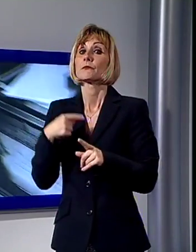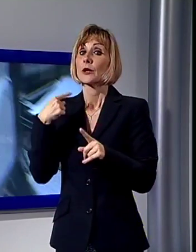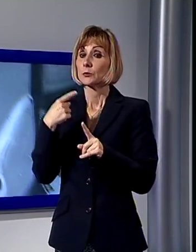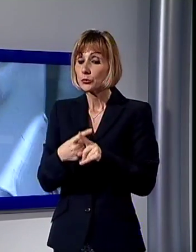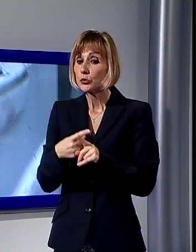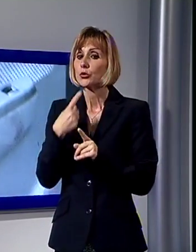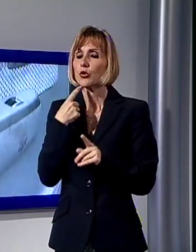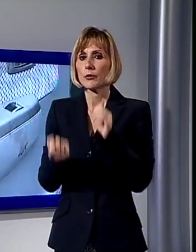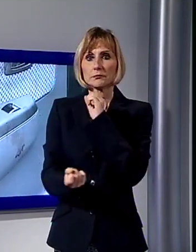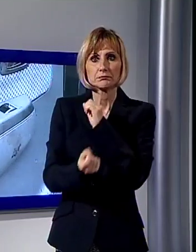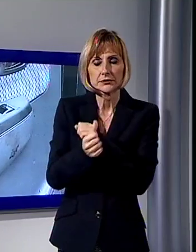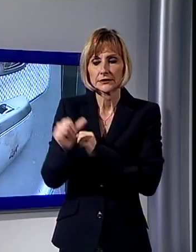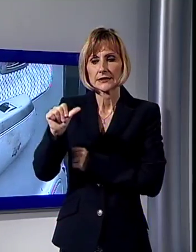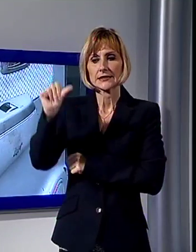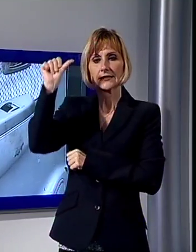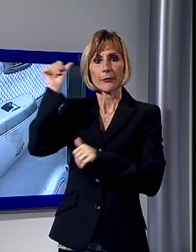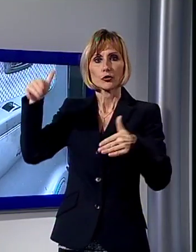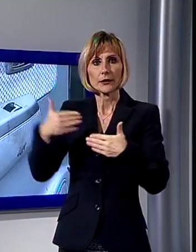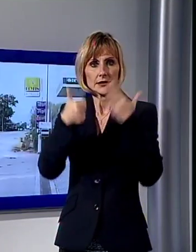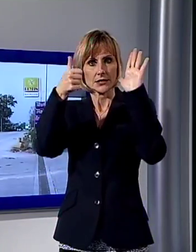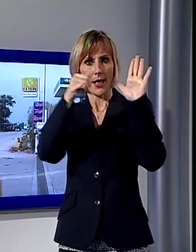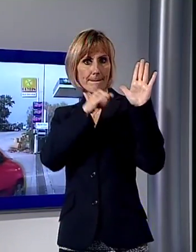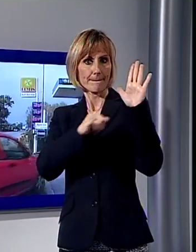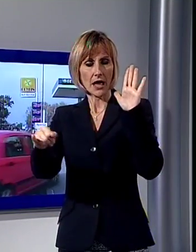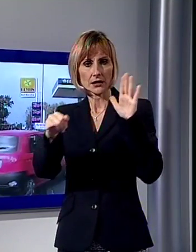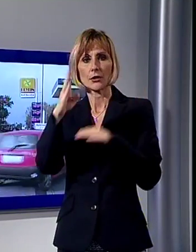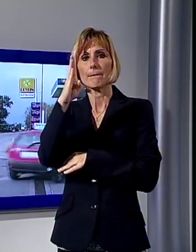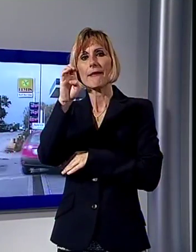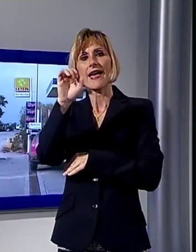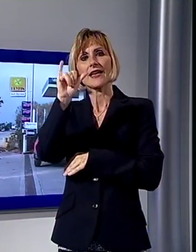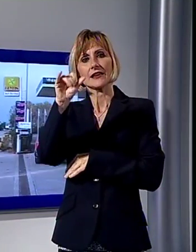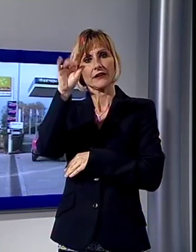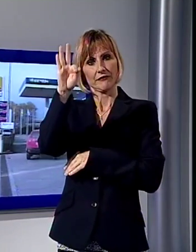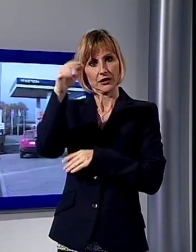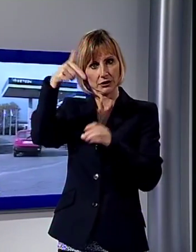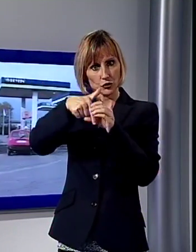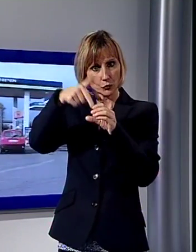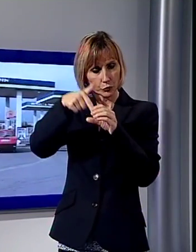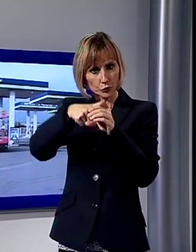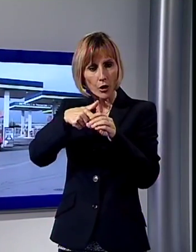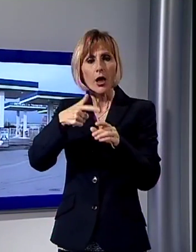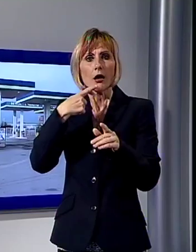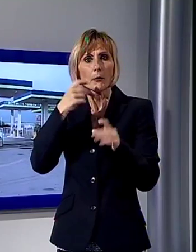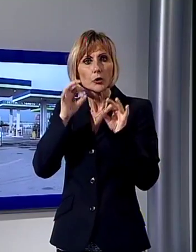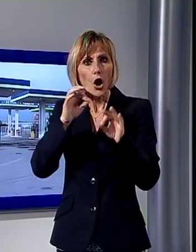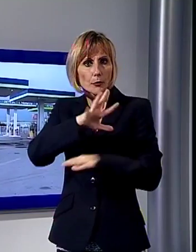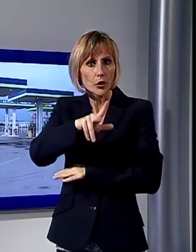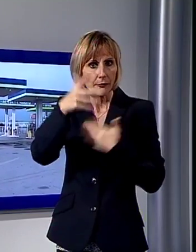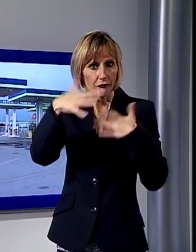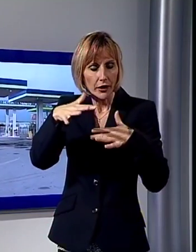prime ore dello scorso sabato c'era stata una rapina al distributore Beifin di Lammari, sempre messa a segno dai due individui. Vittima un giovane